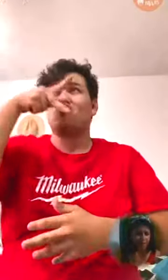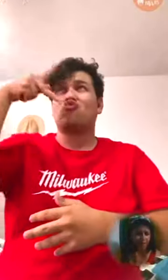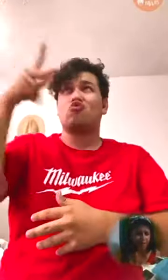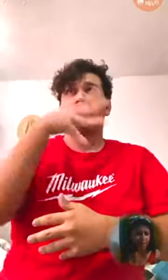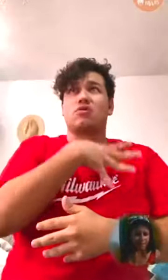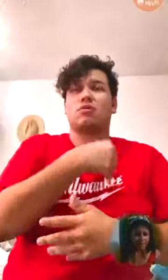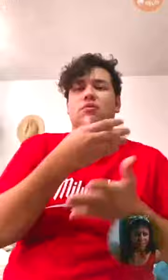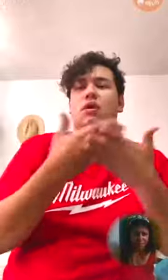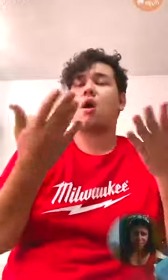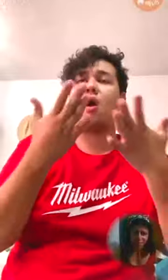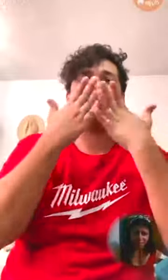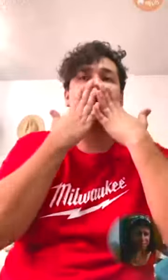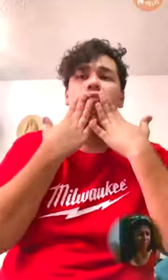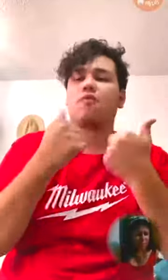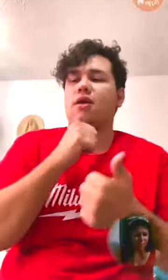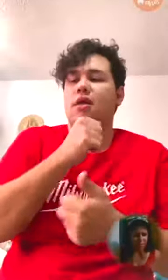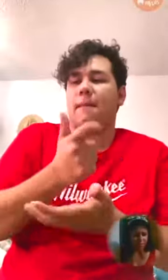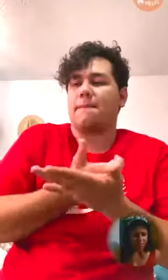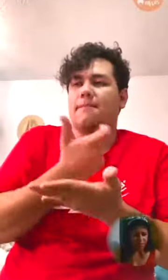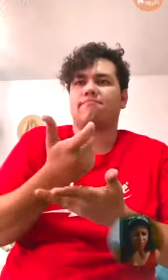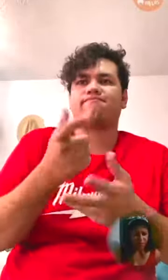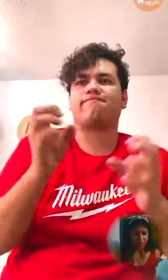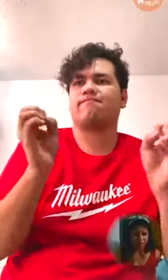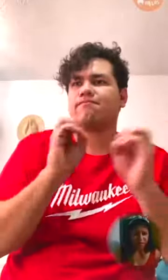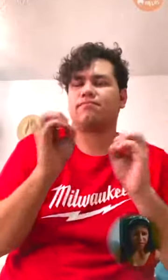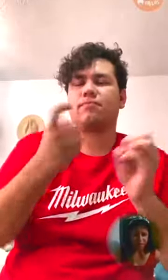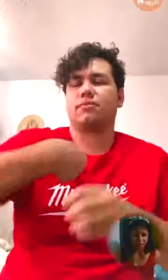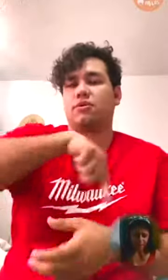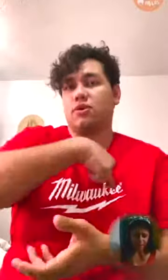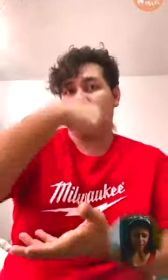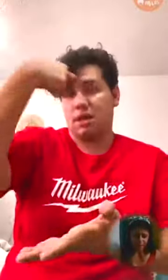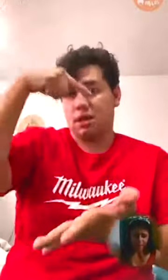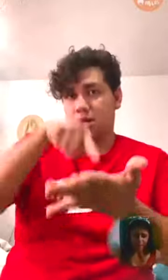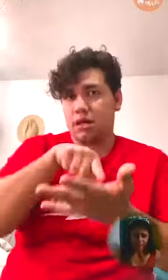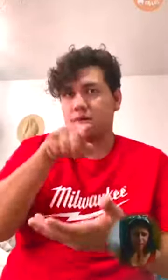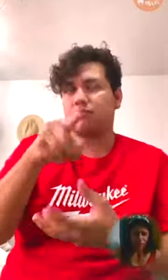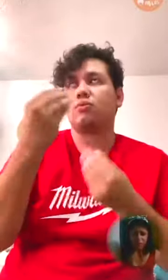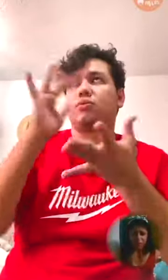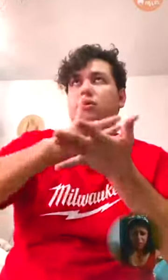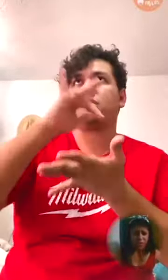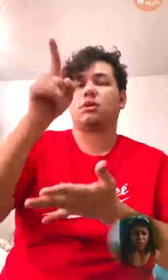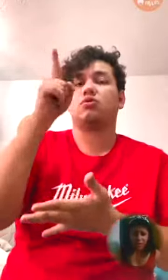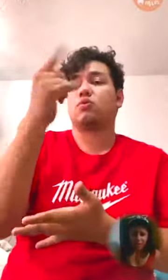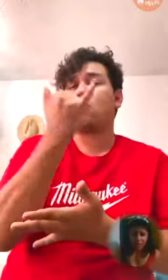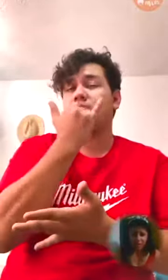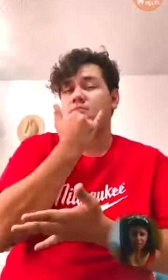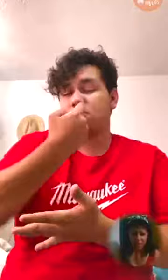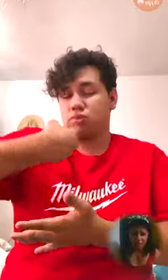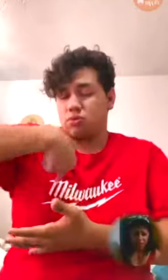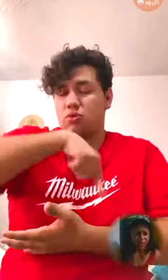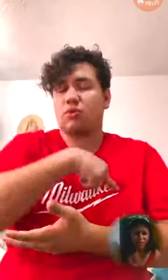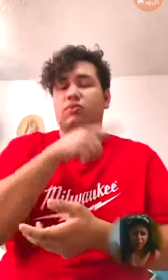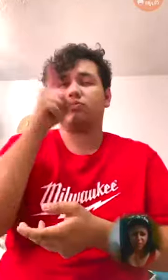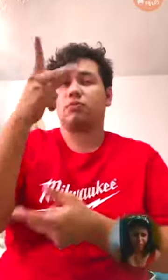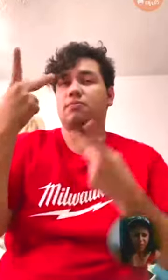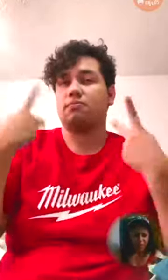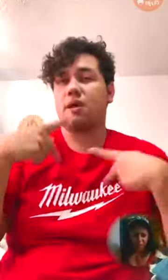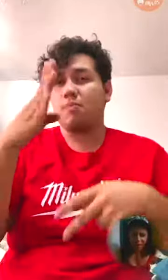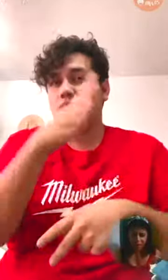ya no hay ninguna deuda, Señor, si nosotros creemos en él. Gracias porque tú nos perdonas, Señor, porque tú eres bueno, tú